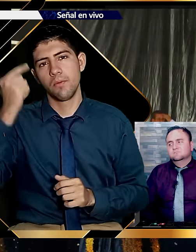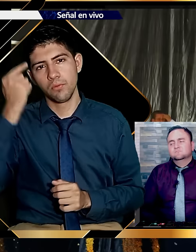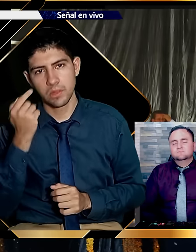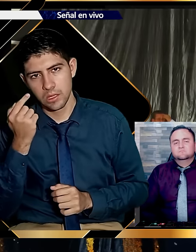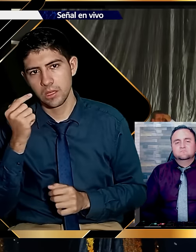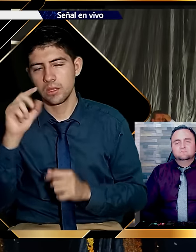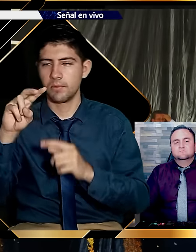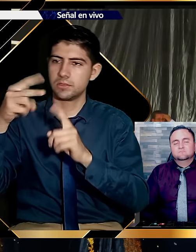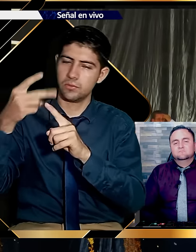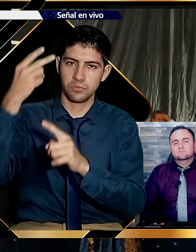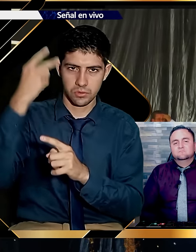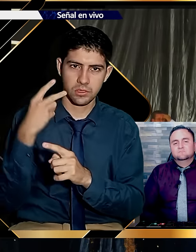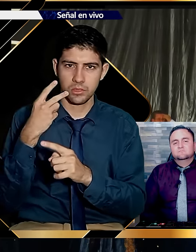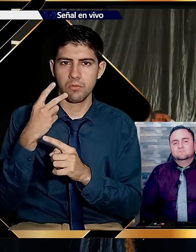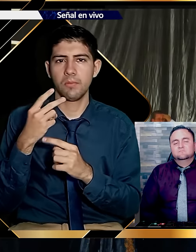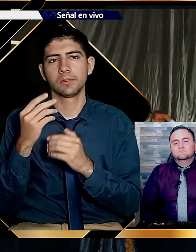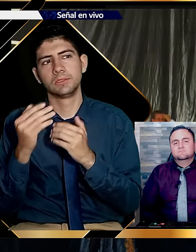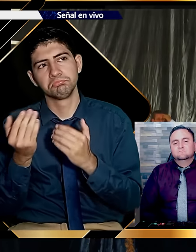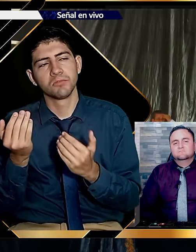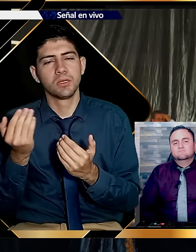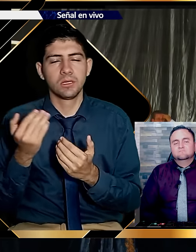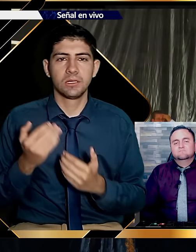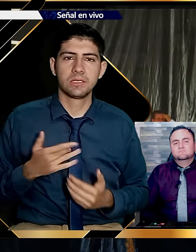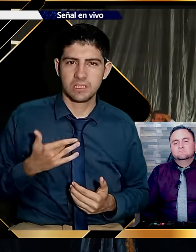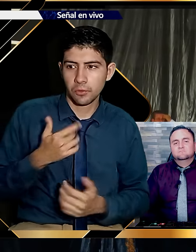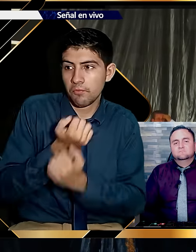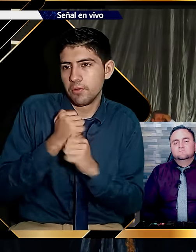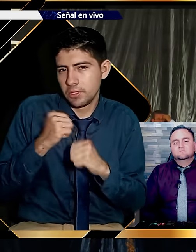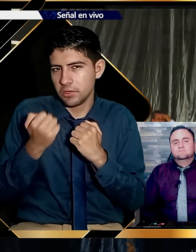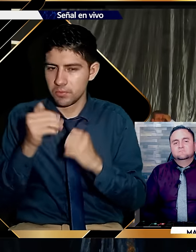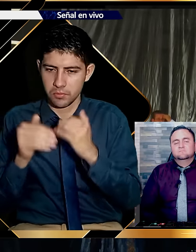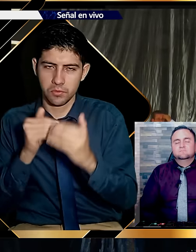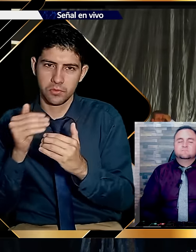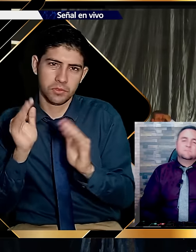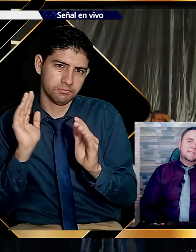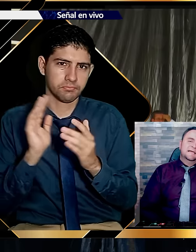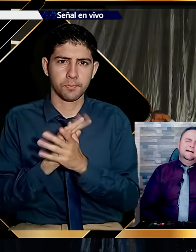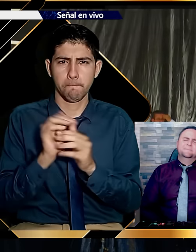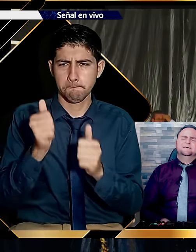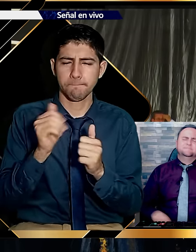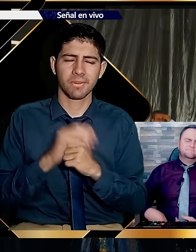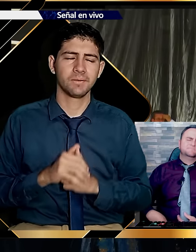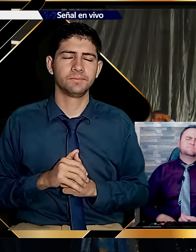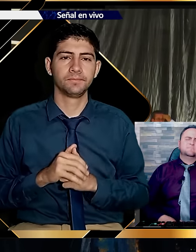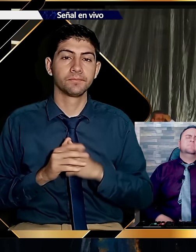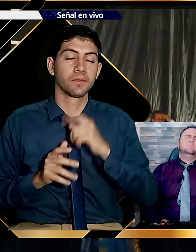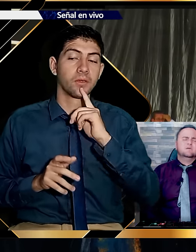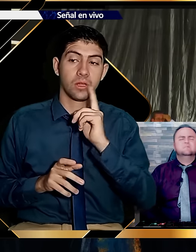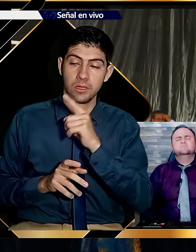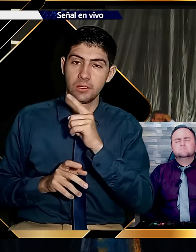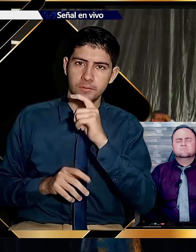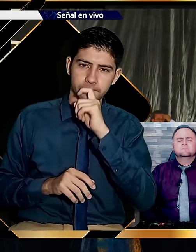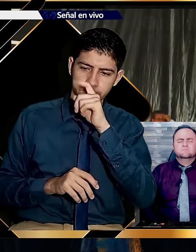luego comienzan otra vez al otro día para ir aclimatándose. Ese día llegamos derecho. Pero cuando íbamos en la